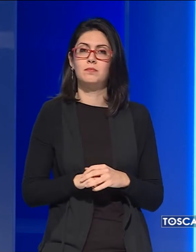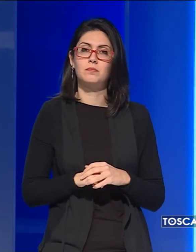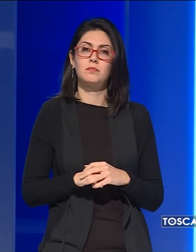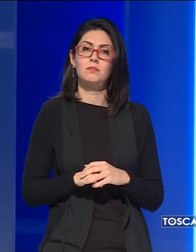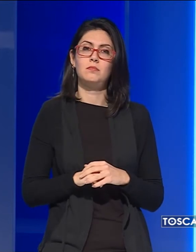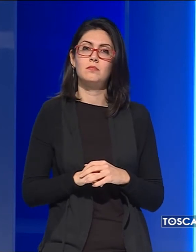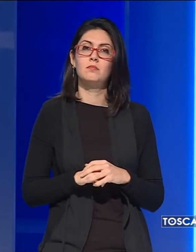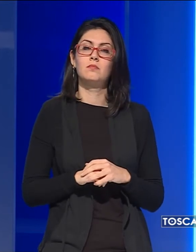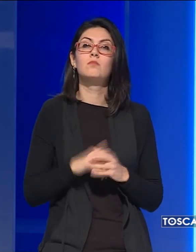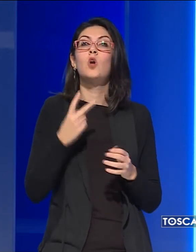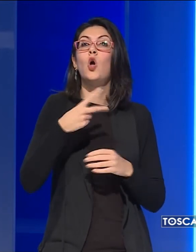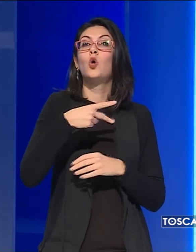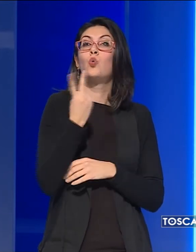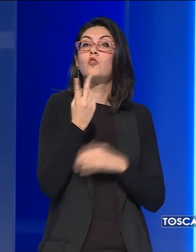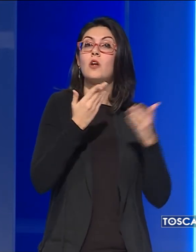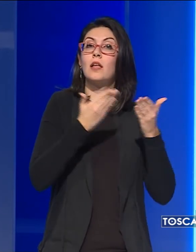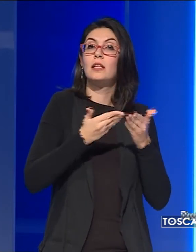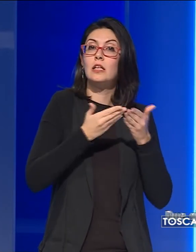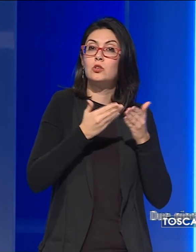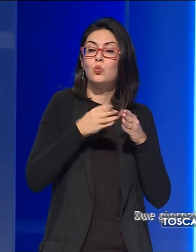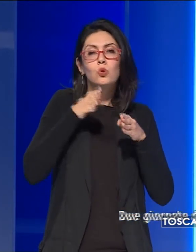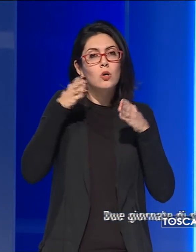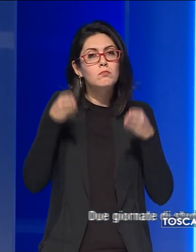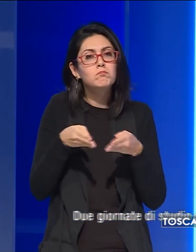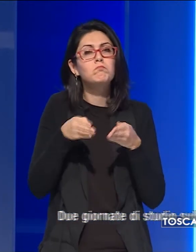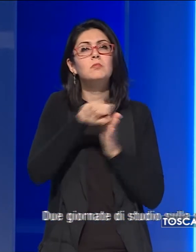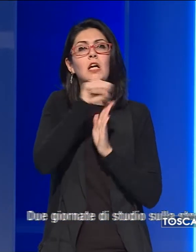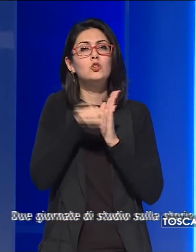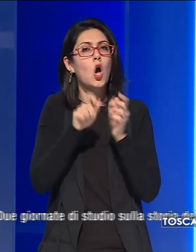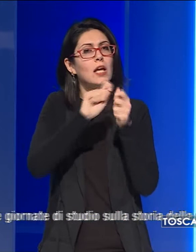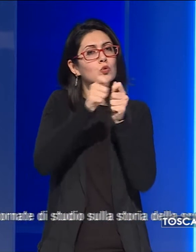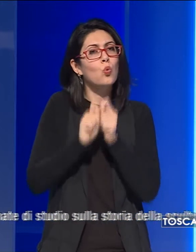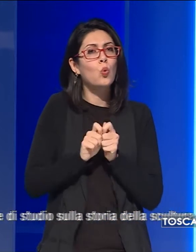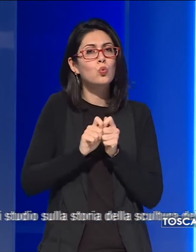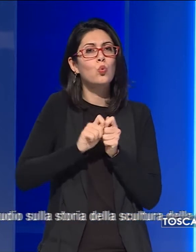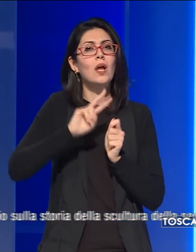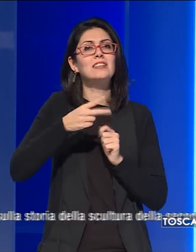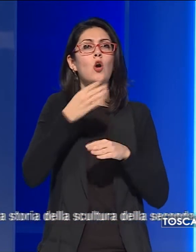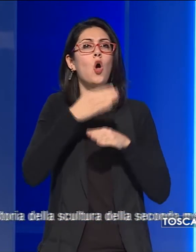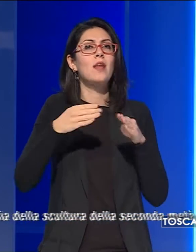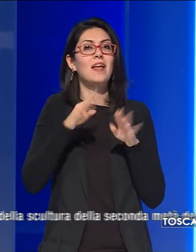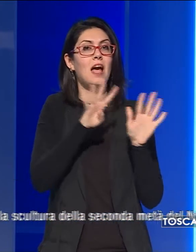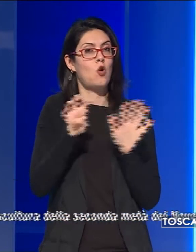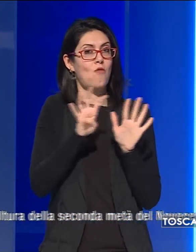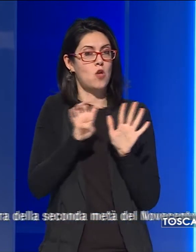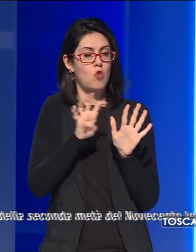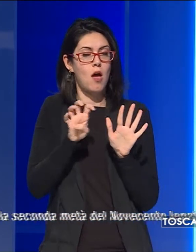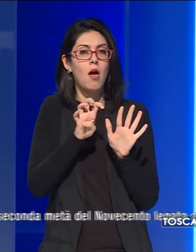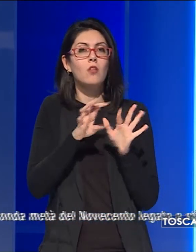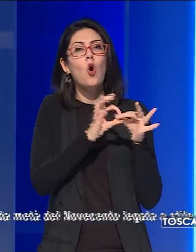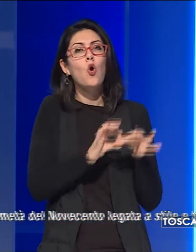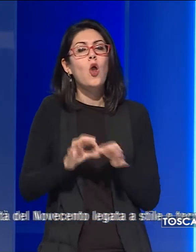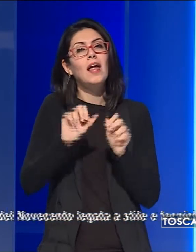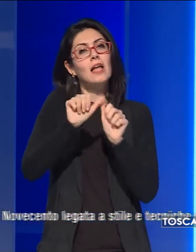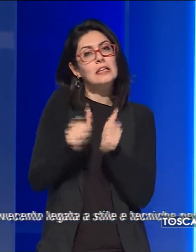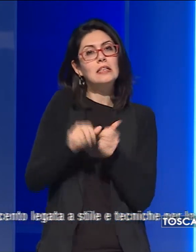Due giornate di studio sulla storia della scultura della seconda metà del Novecento legata a stile